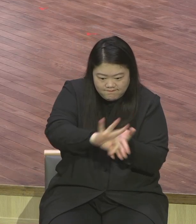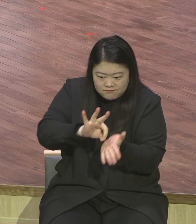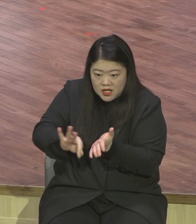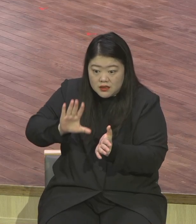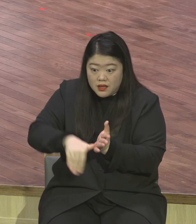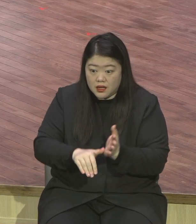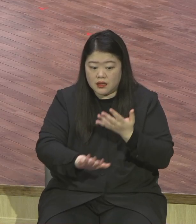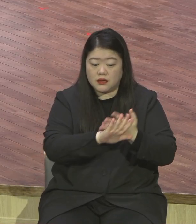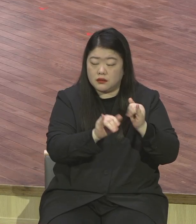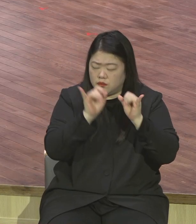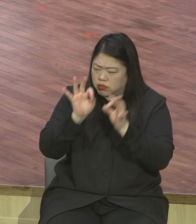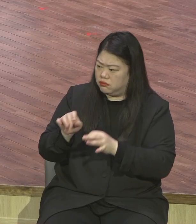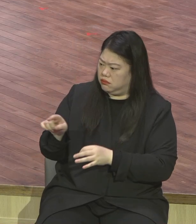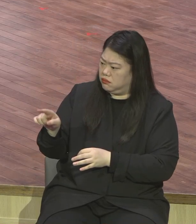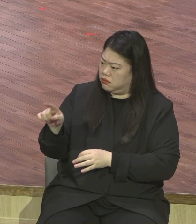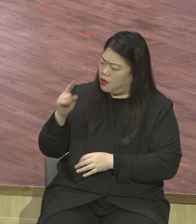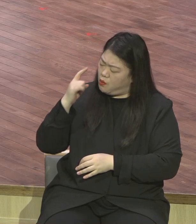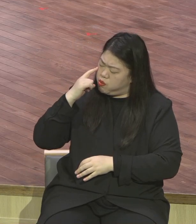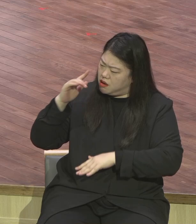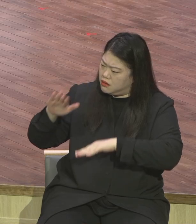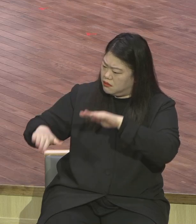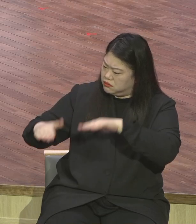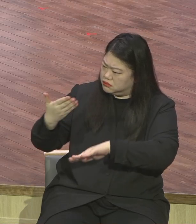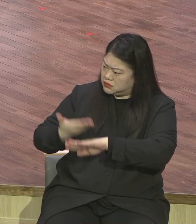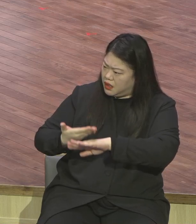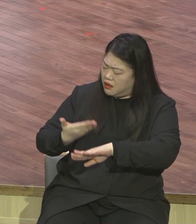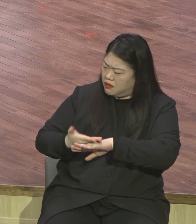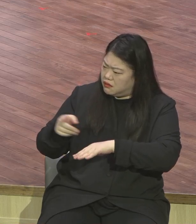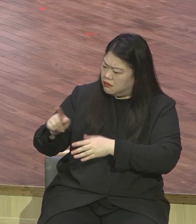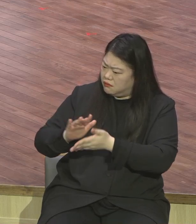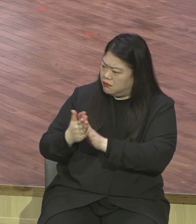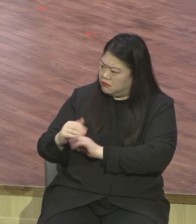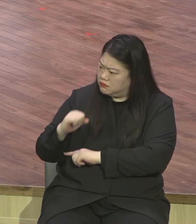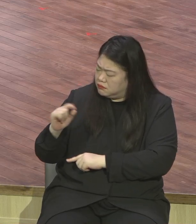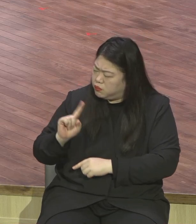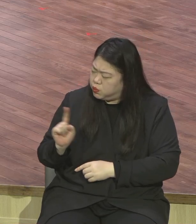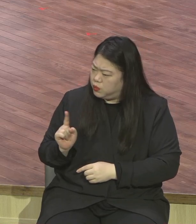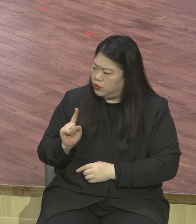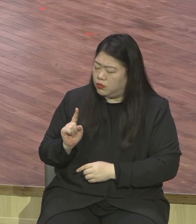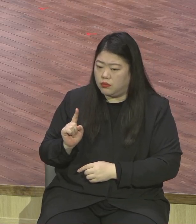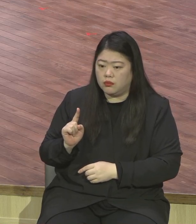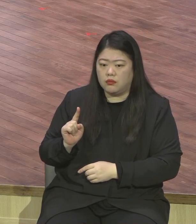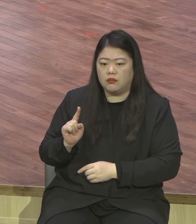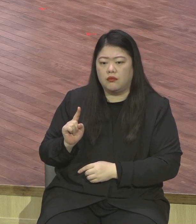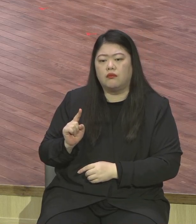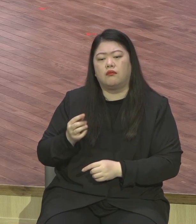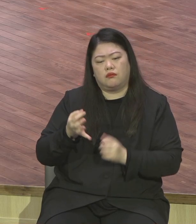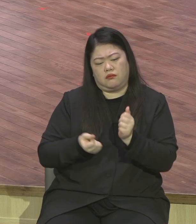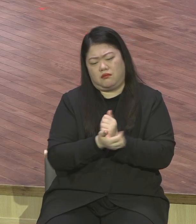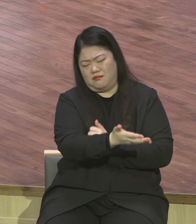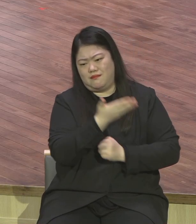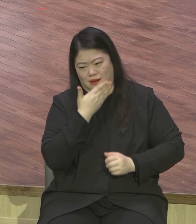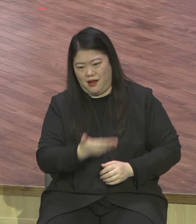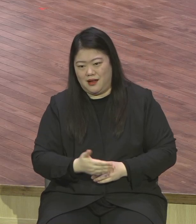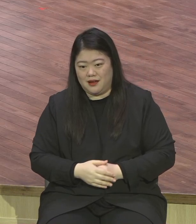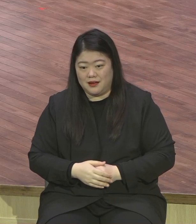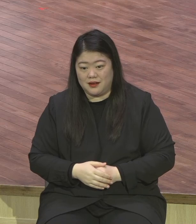말이에요. 차별화된 하나님의 자녀 이걸 늘 삶 속에 누리시기 바랍니다. 위드